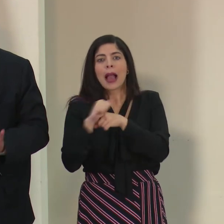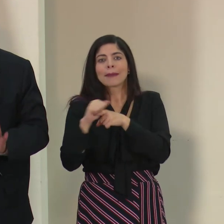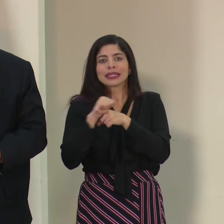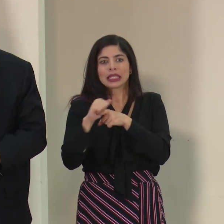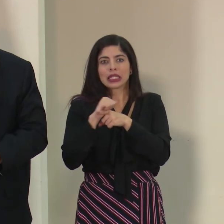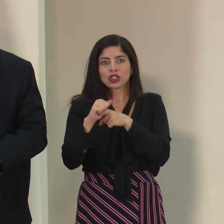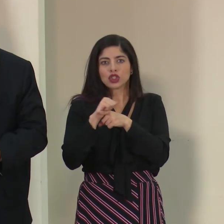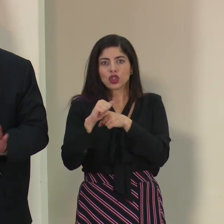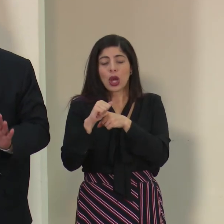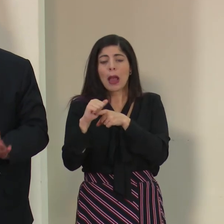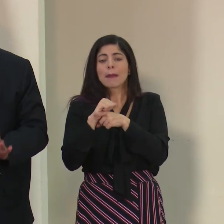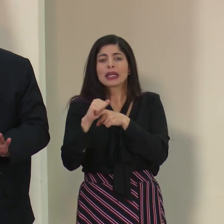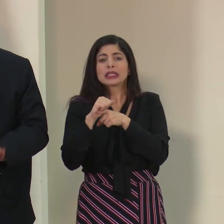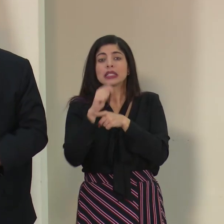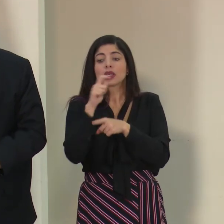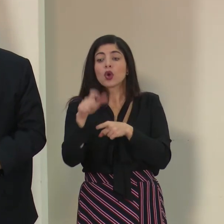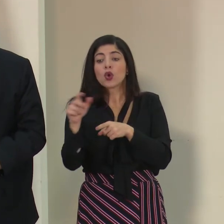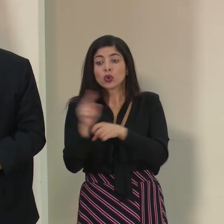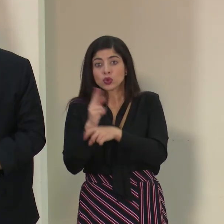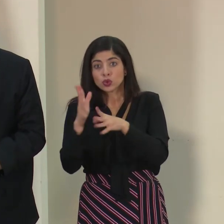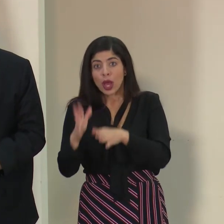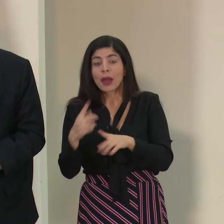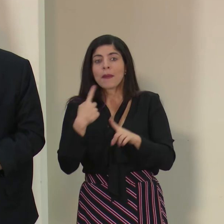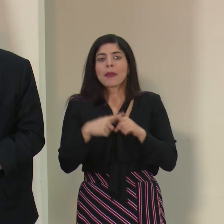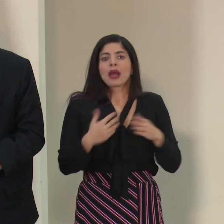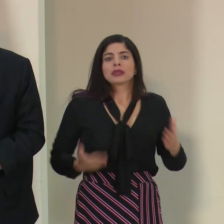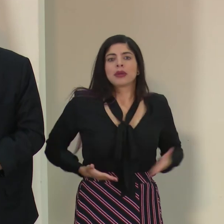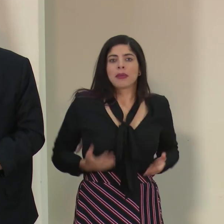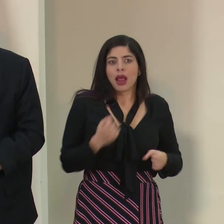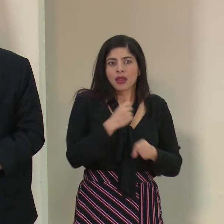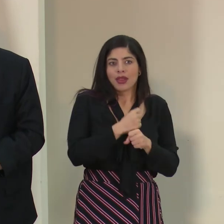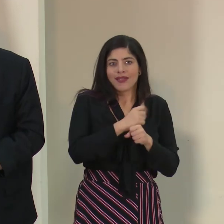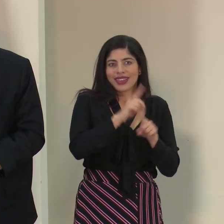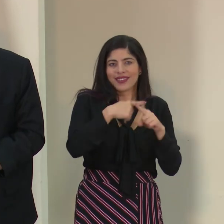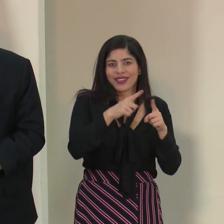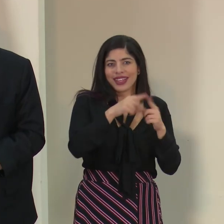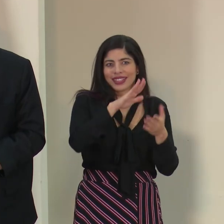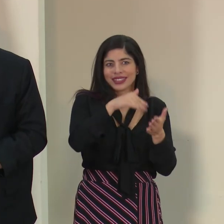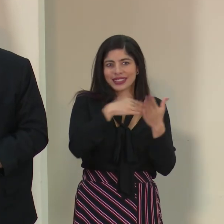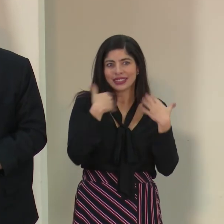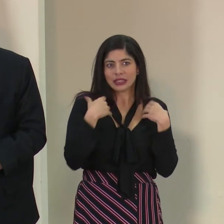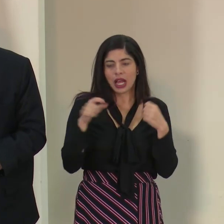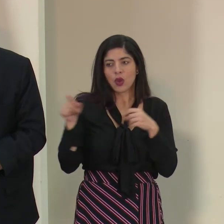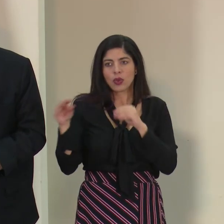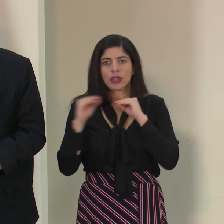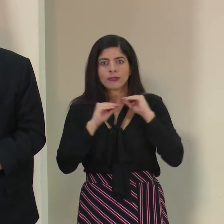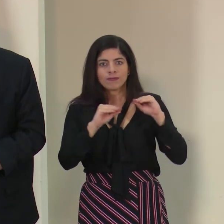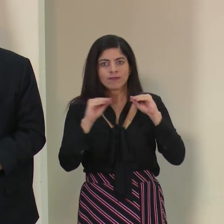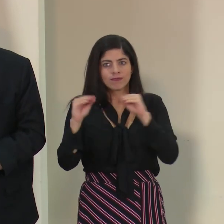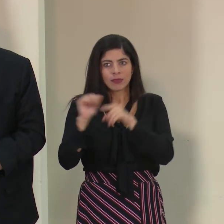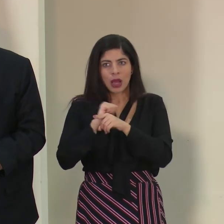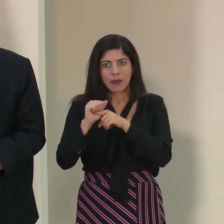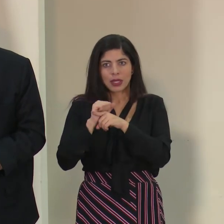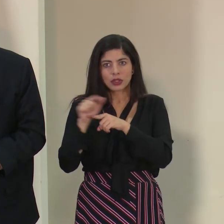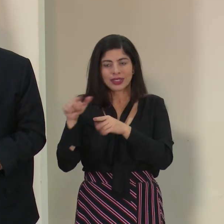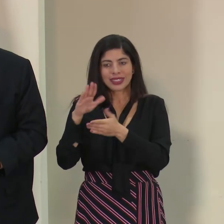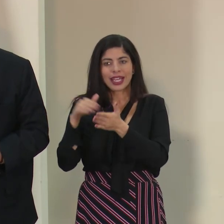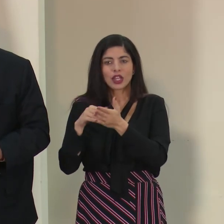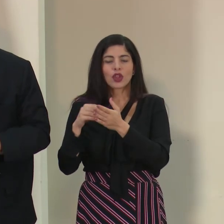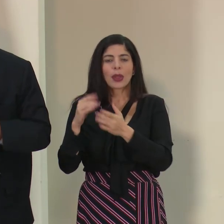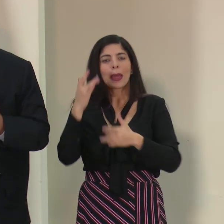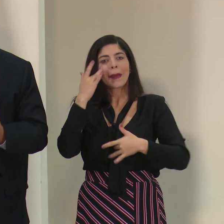y también a los funcionarios de los centros. Aquí es muy importante que hay una